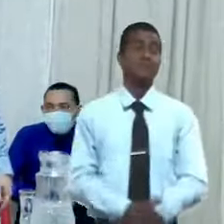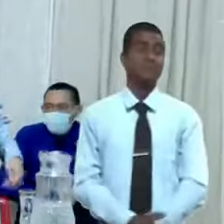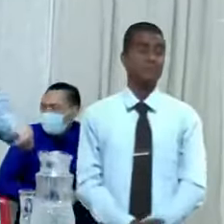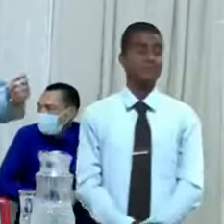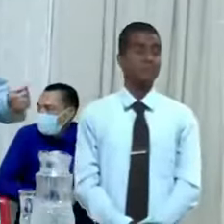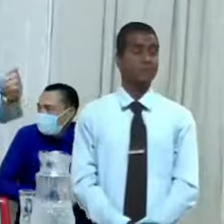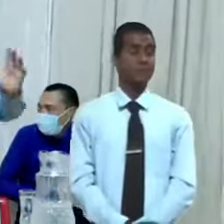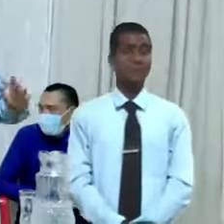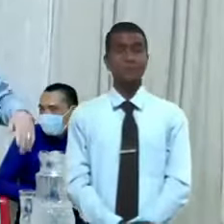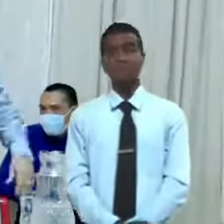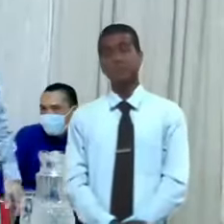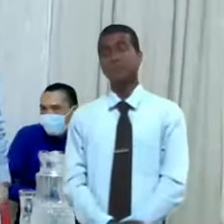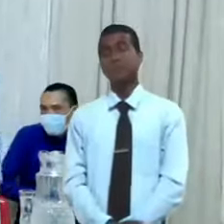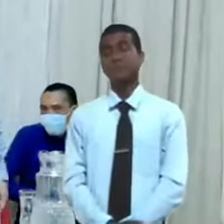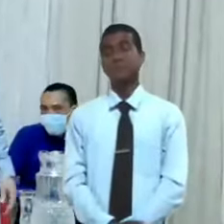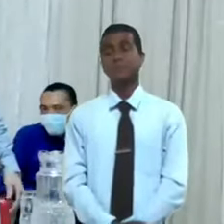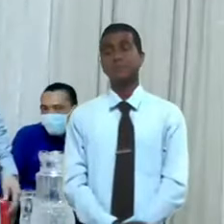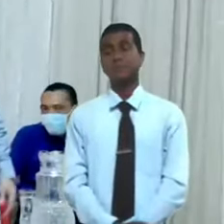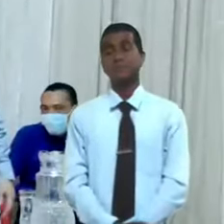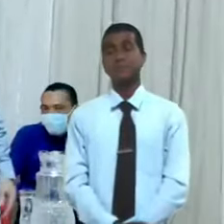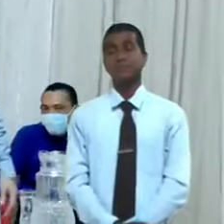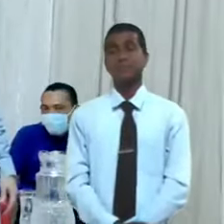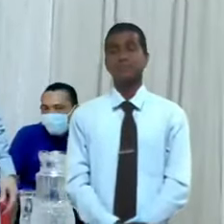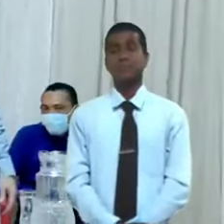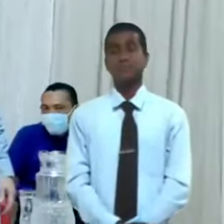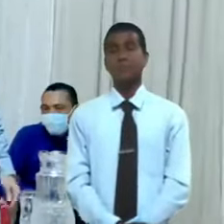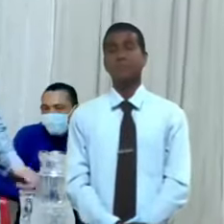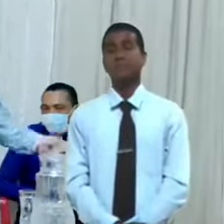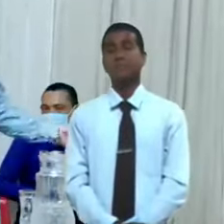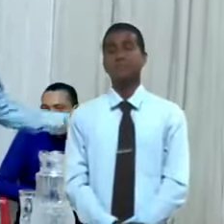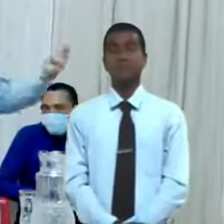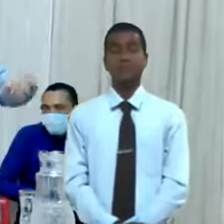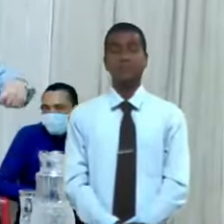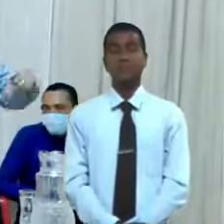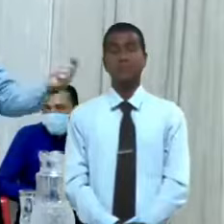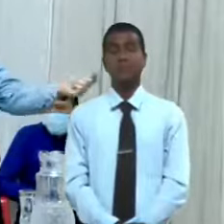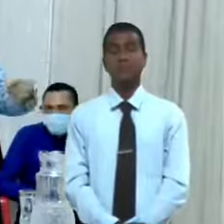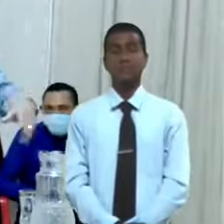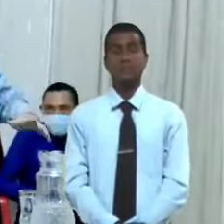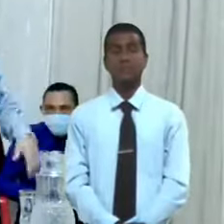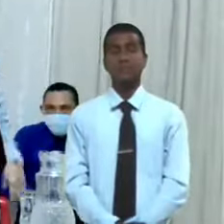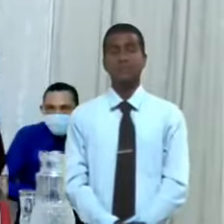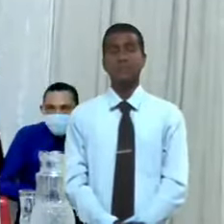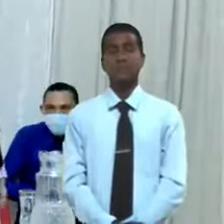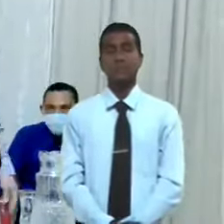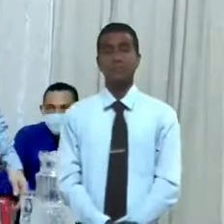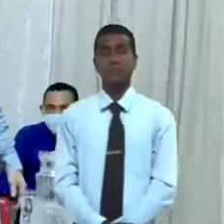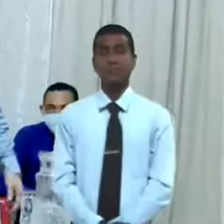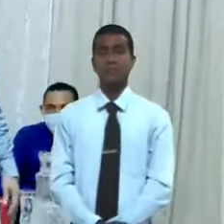ganaban plata llorando y los otros pagaban para que llorara por ellos